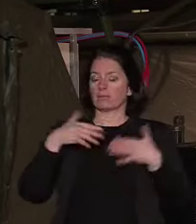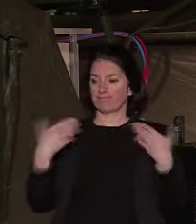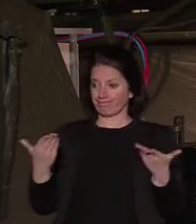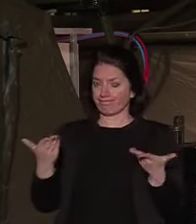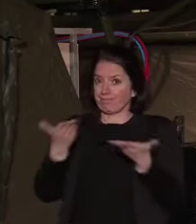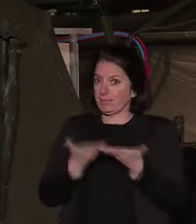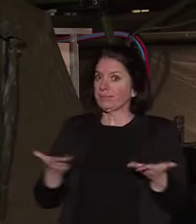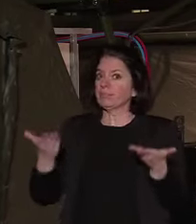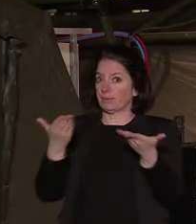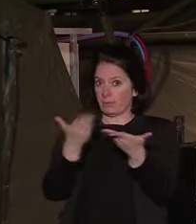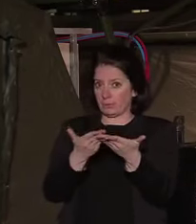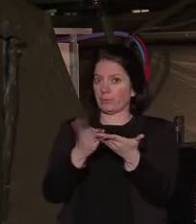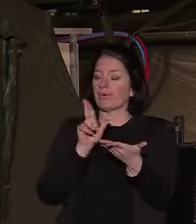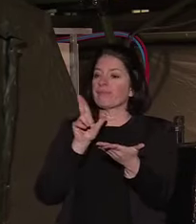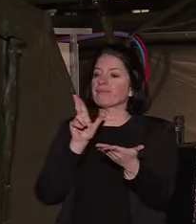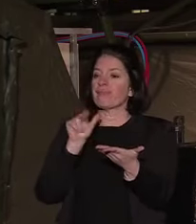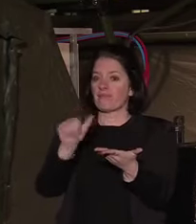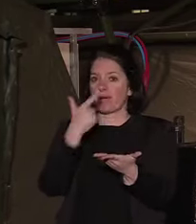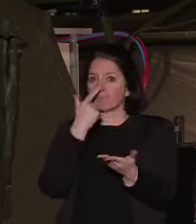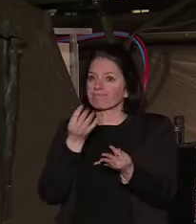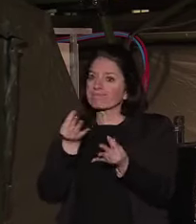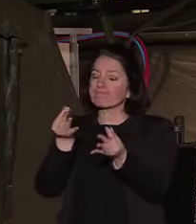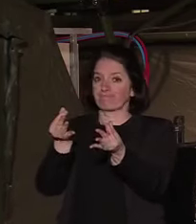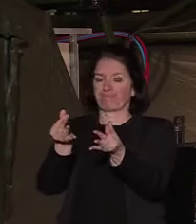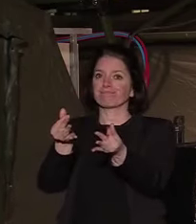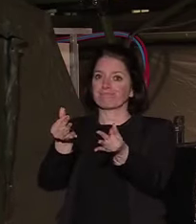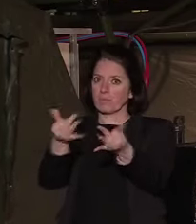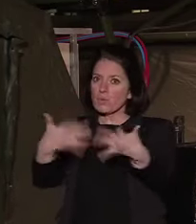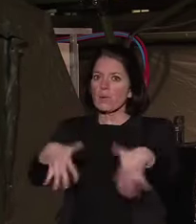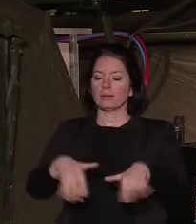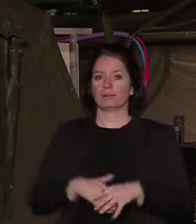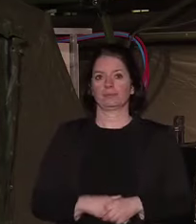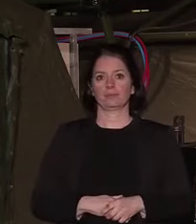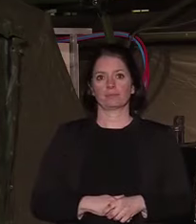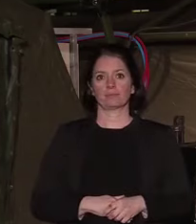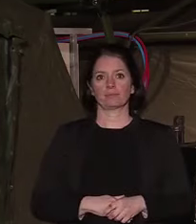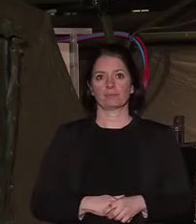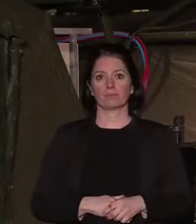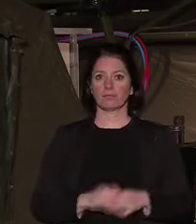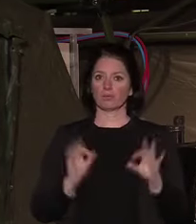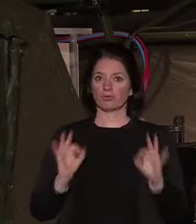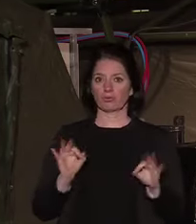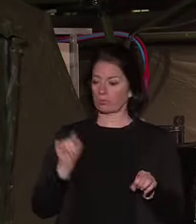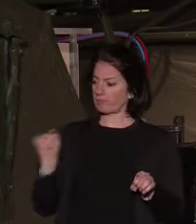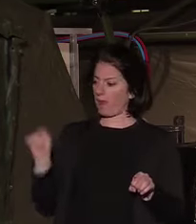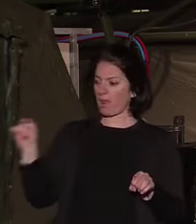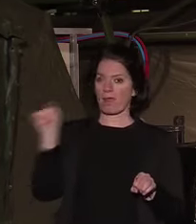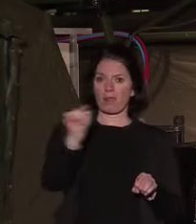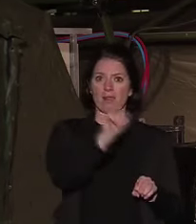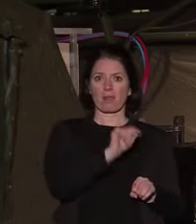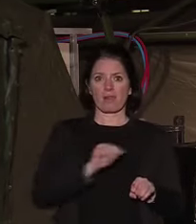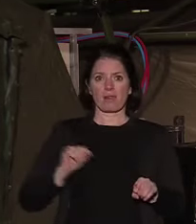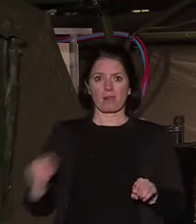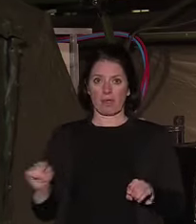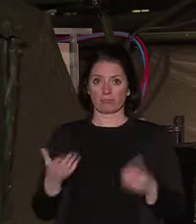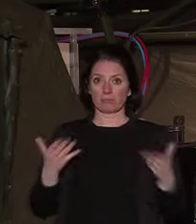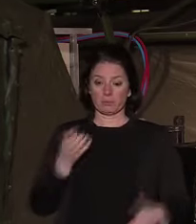situation extrêmement tendue sont en train d'arriver. Dans chacun des territoires que je viens d'évoquer, la situation